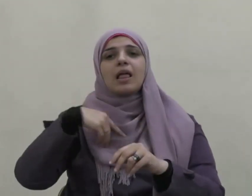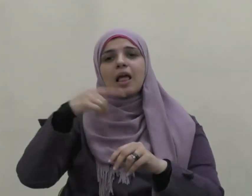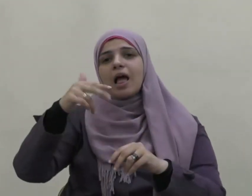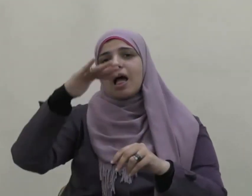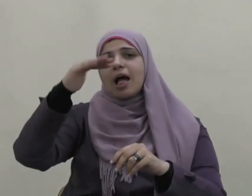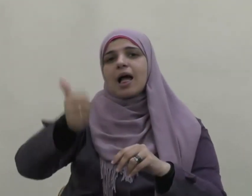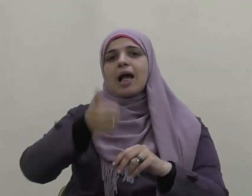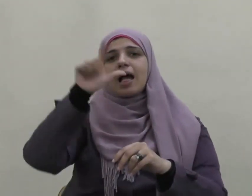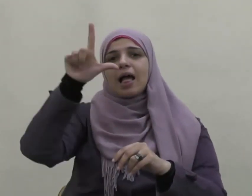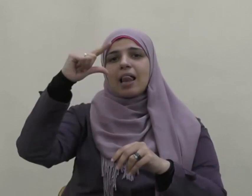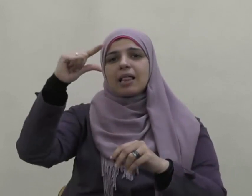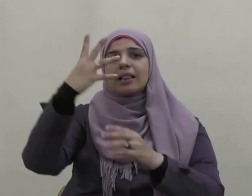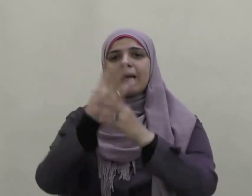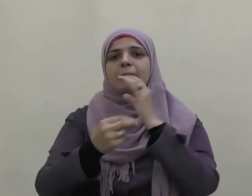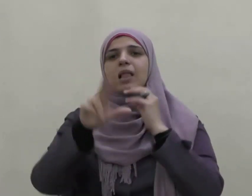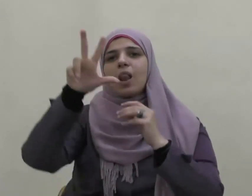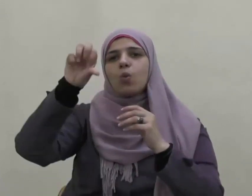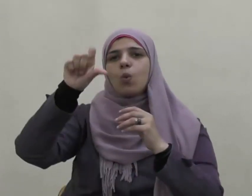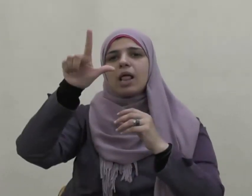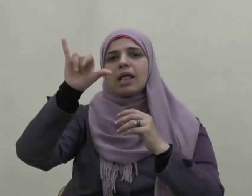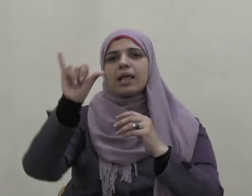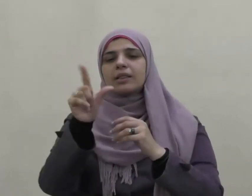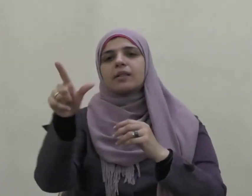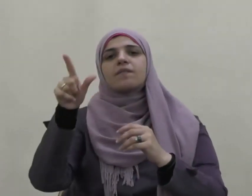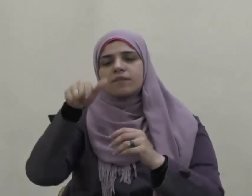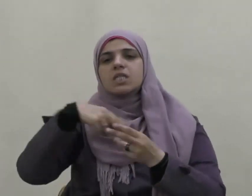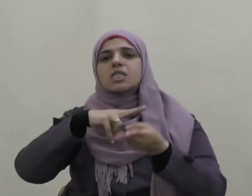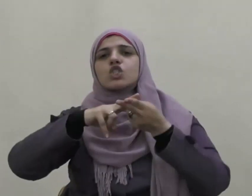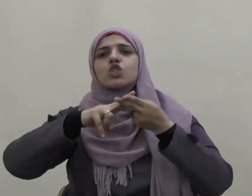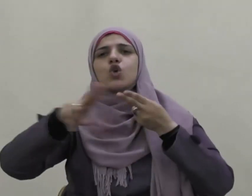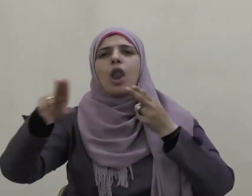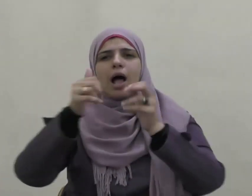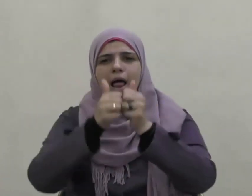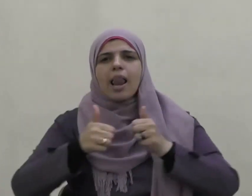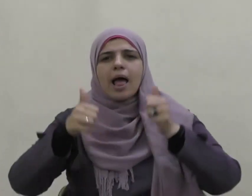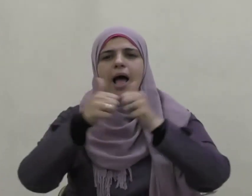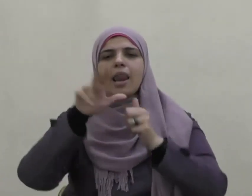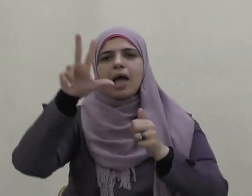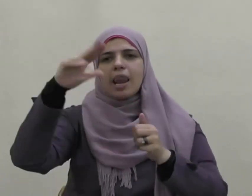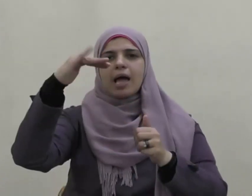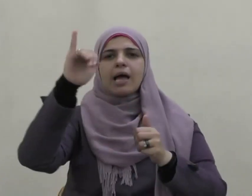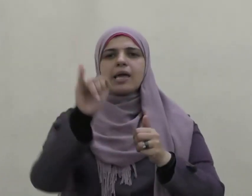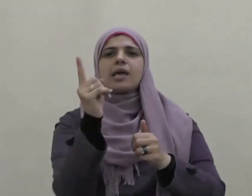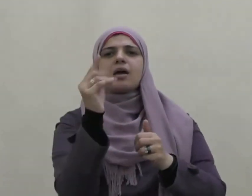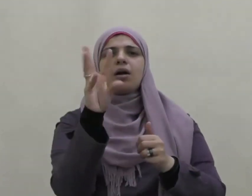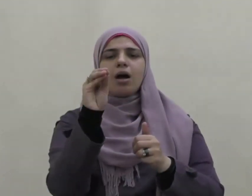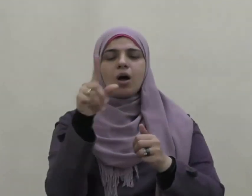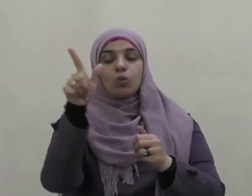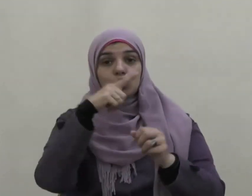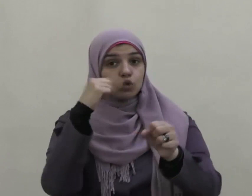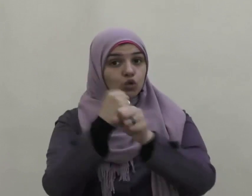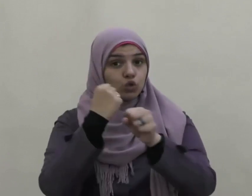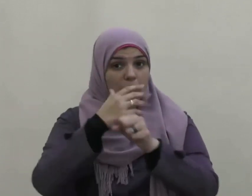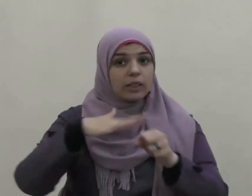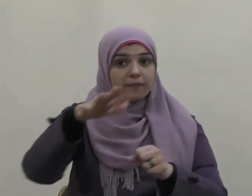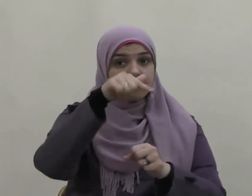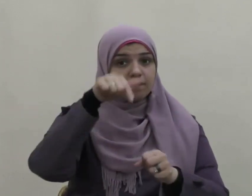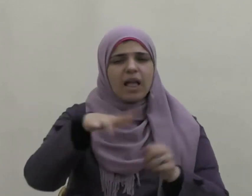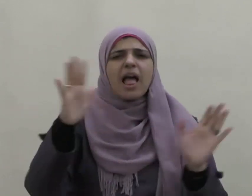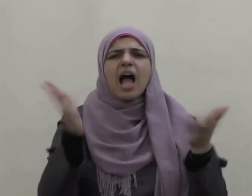رضي الله عنه في صلحه لأهل الحيرة وجعلت لهم أيما شيخ ضعف عن